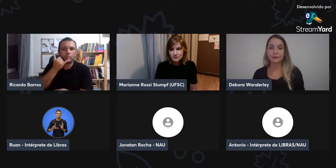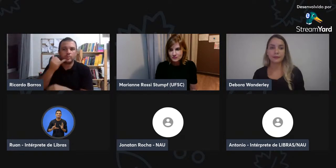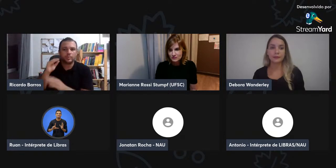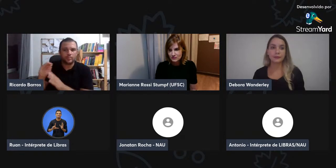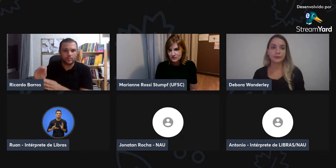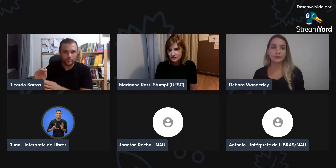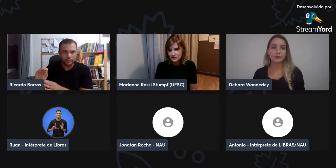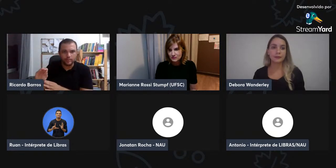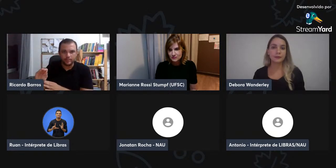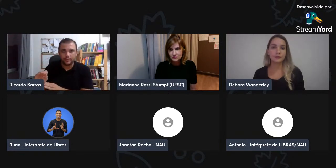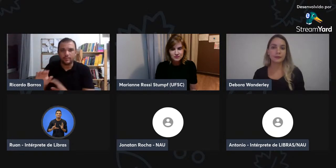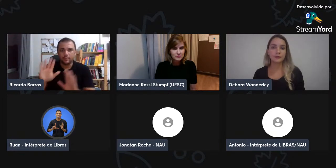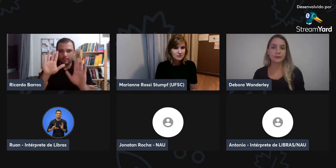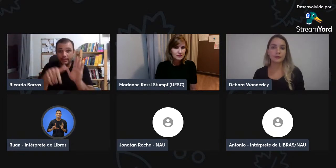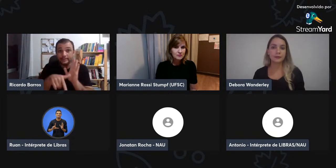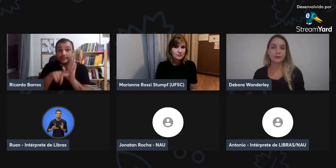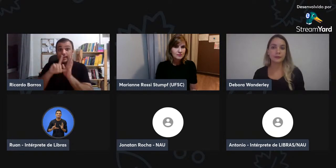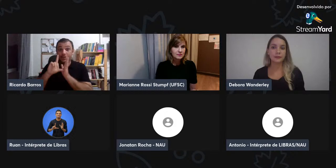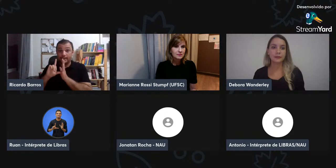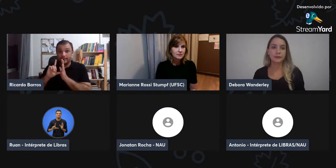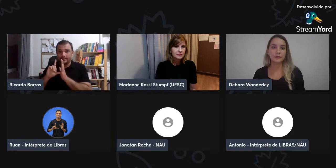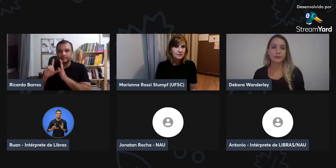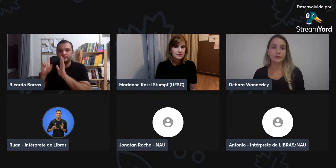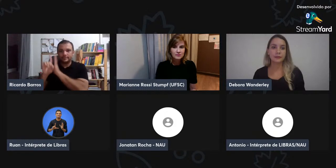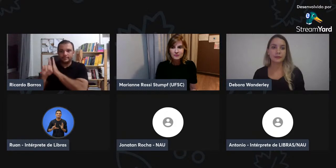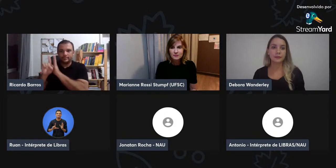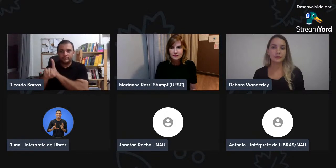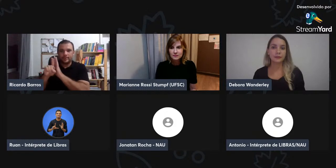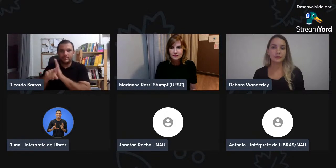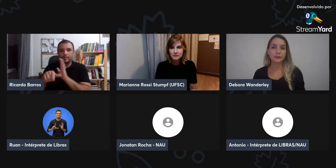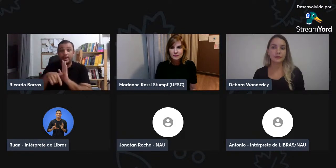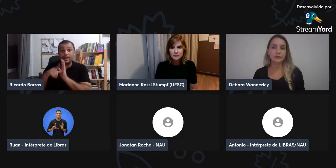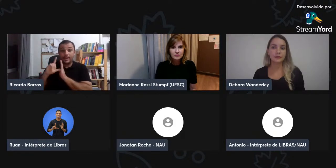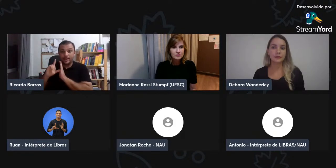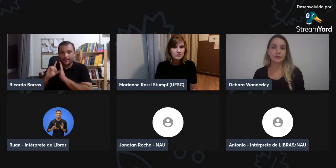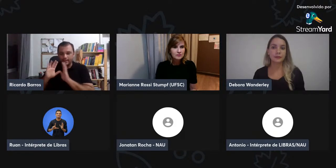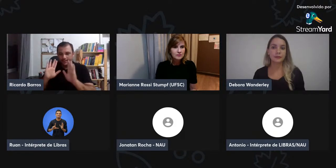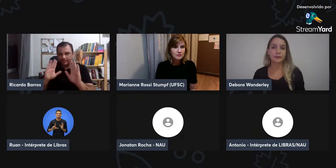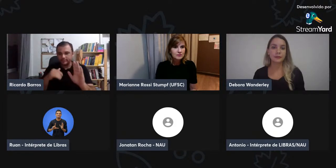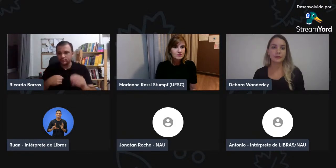colocar uma mensagem no chat, o número do telefone, você pode entrar em contato.